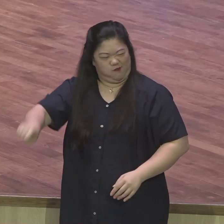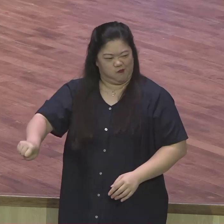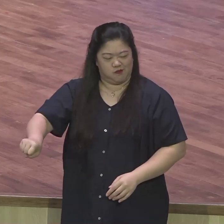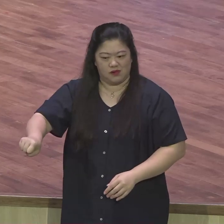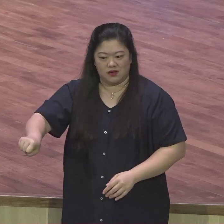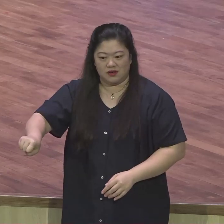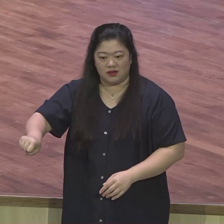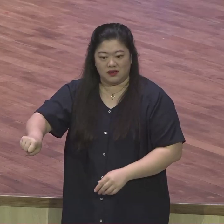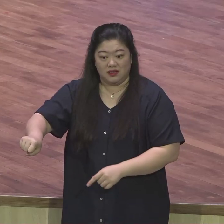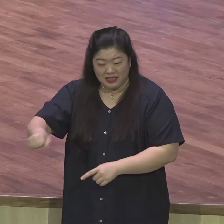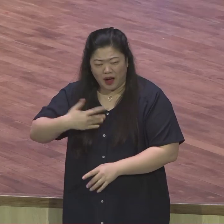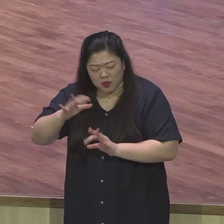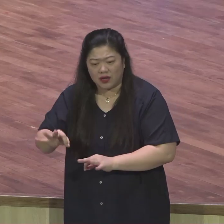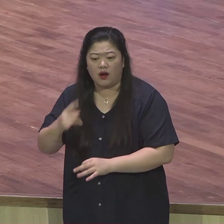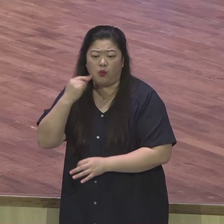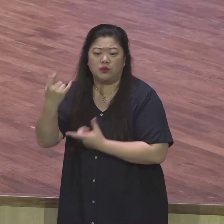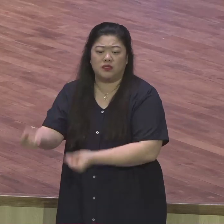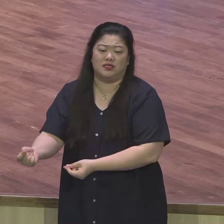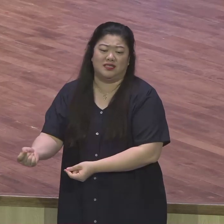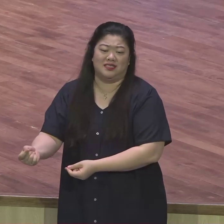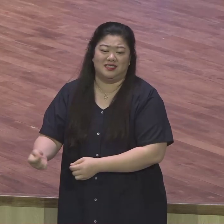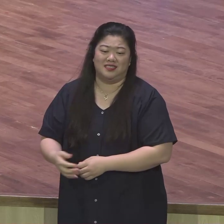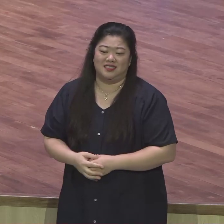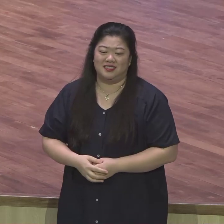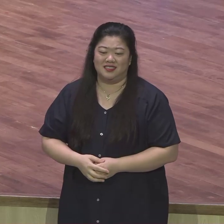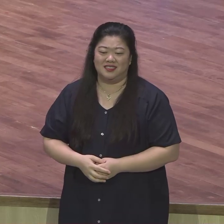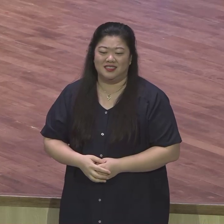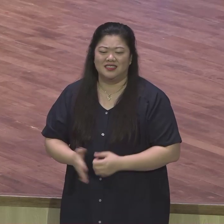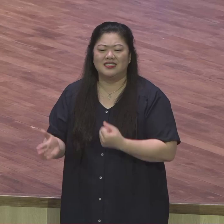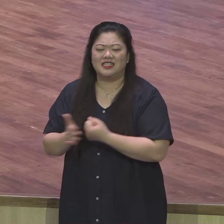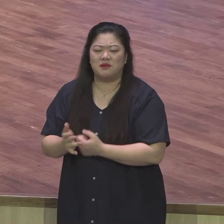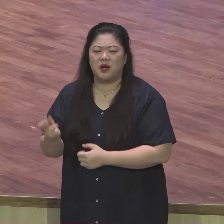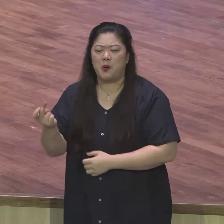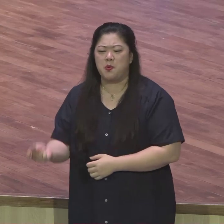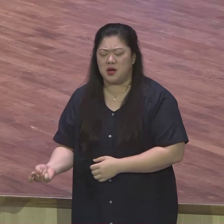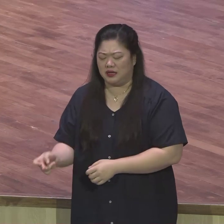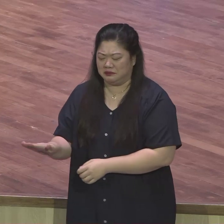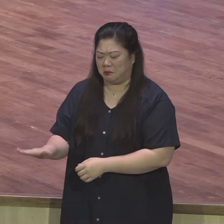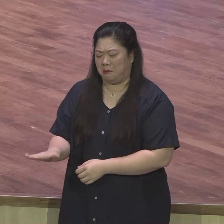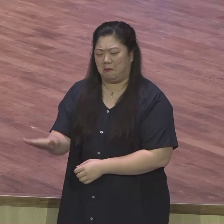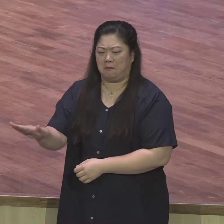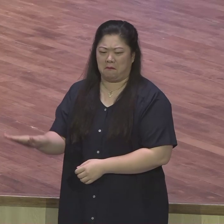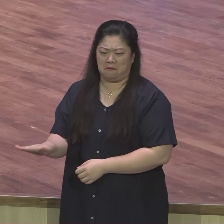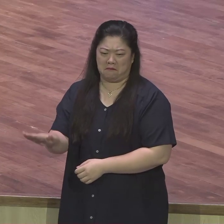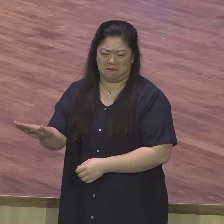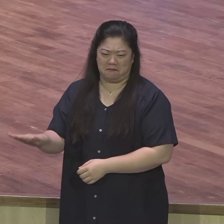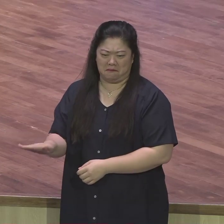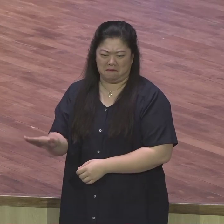이 변함인만 데리고 자기 마음에 변함인만 있으면 돼.